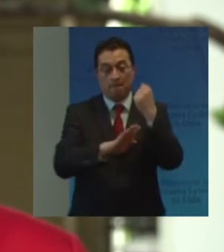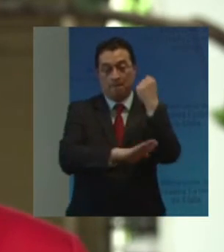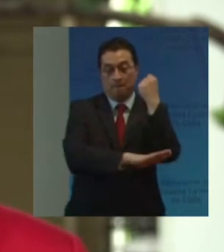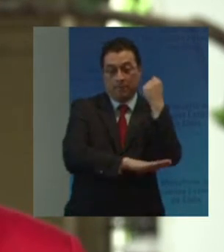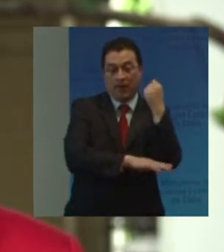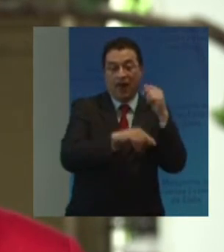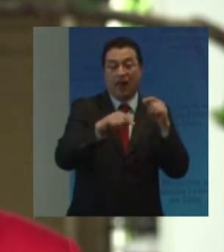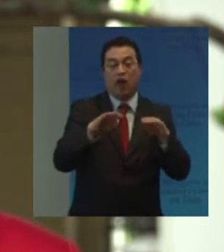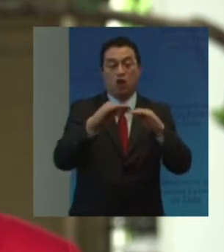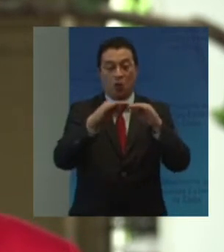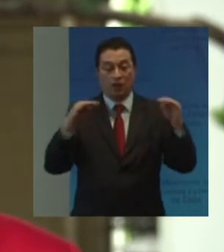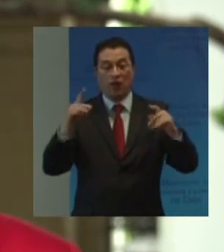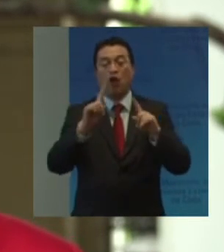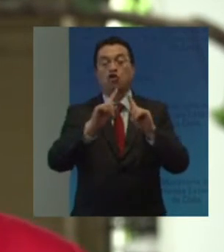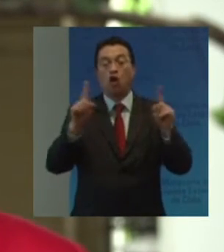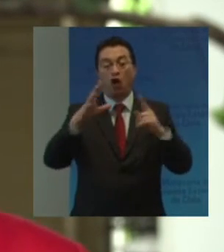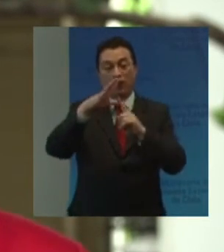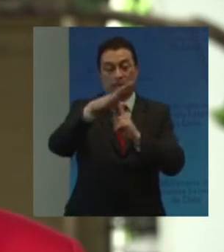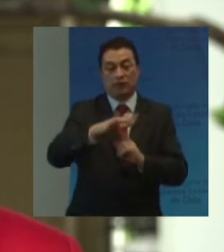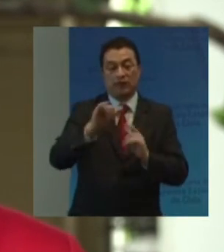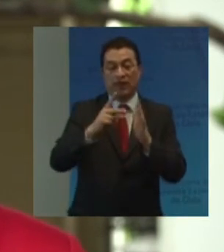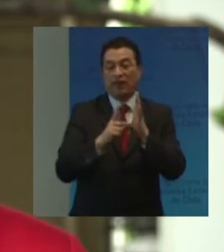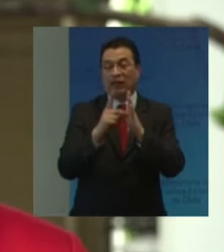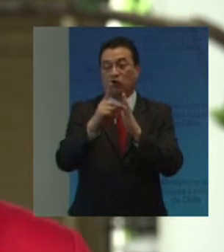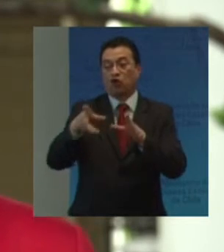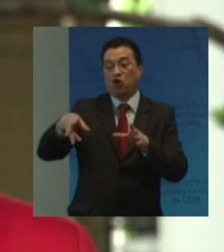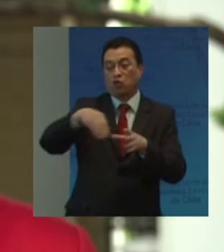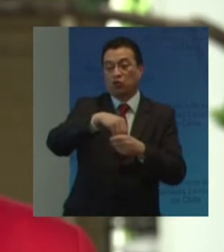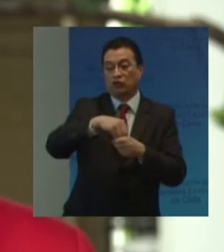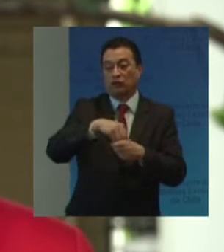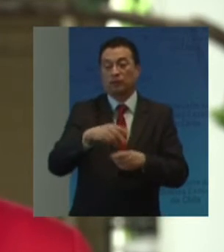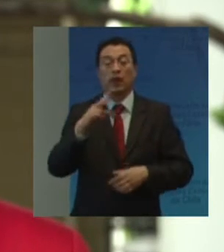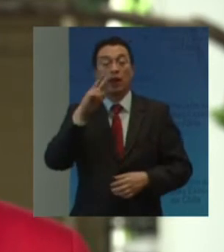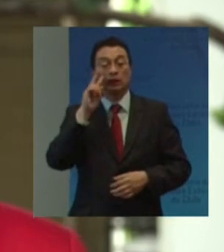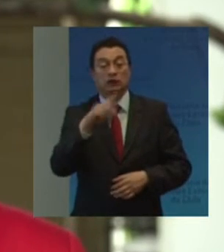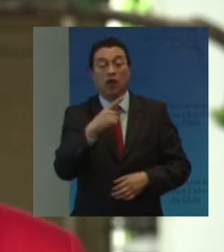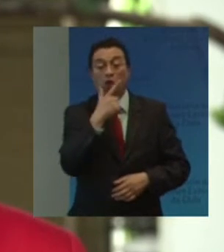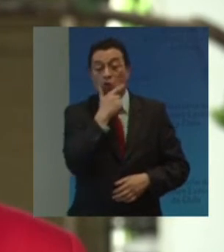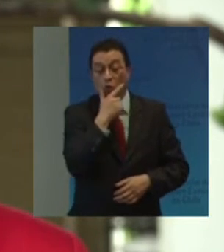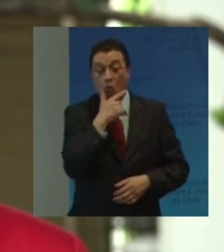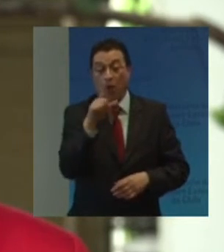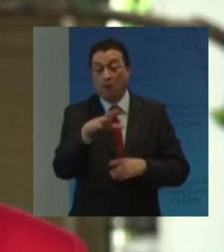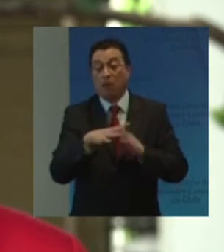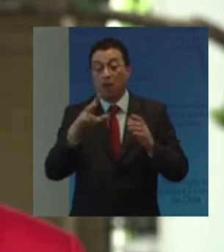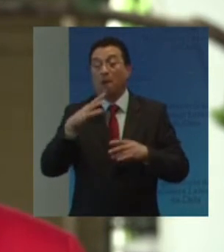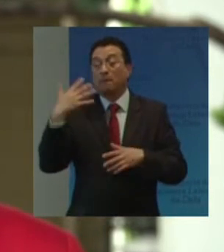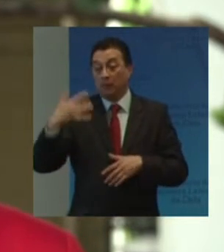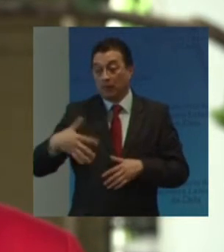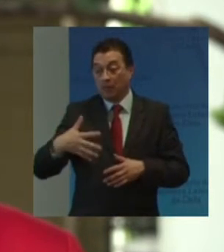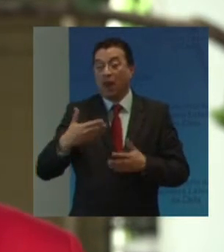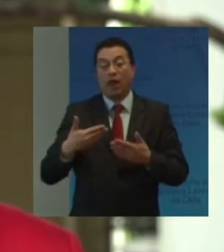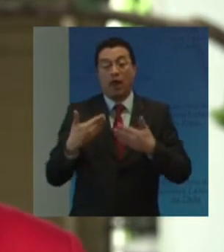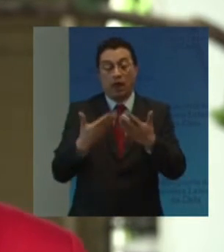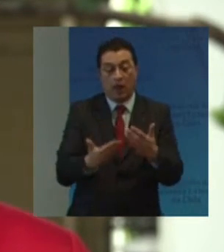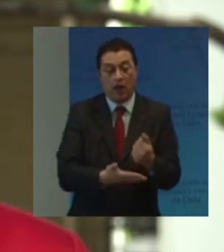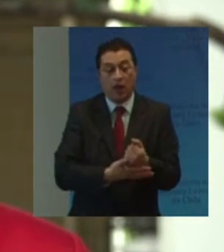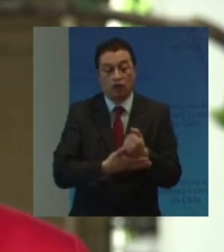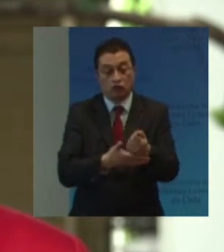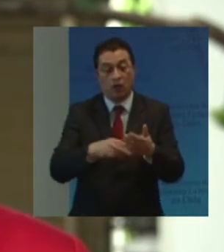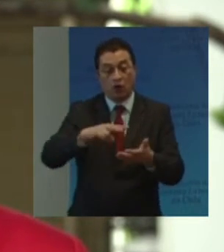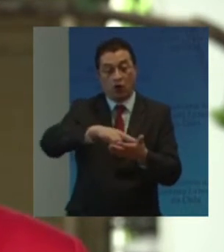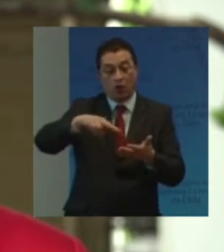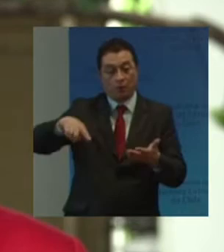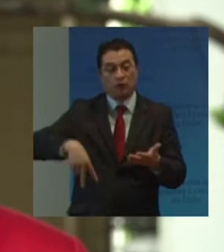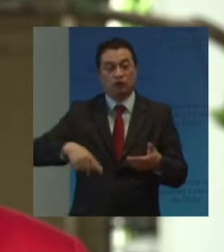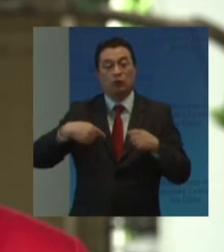igualdad Y no discriminación Y desarrollo inclusivo Sin duda Una de las principales Contribuciones De esta convención Es